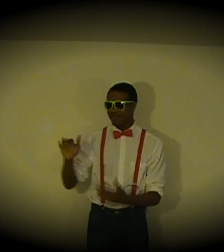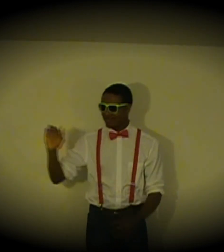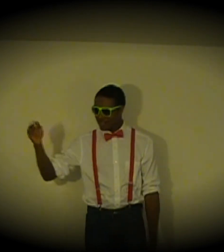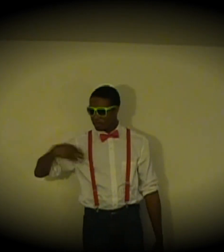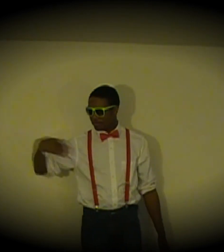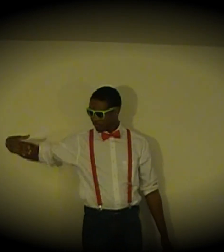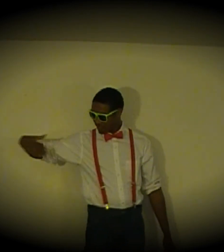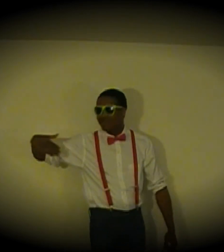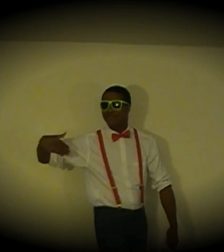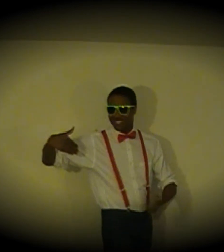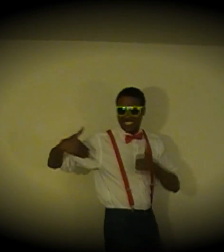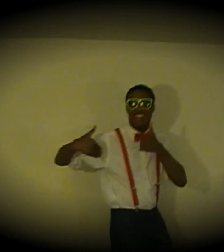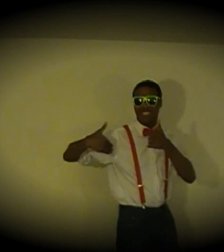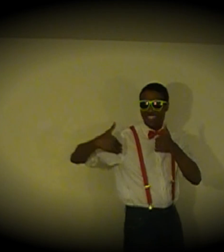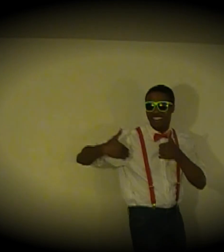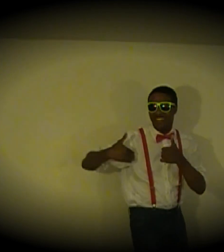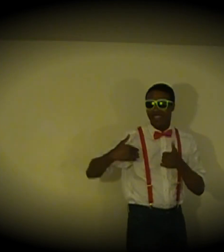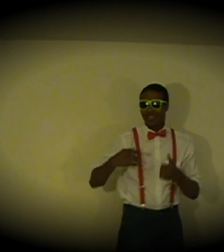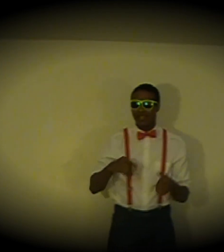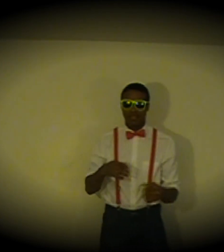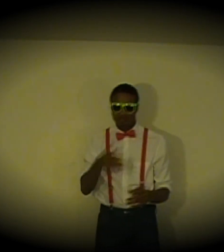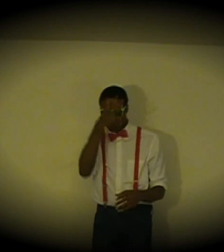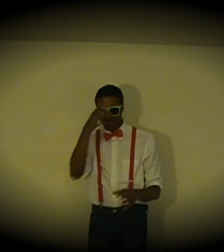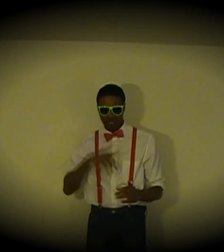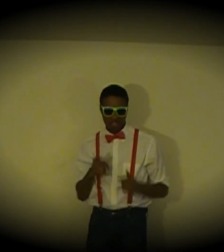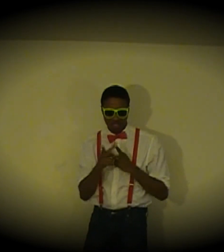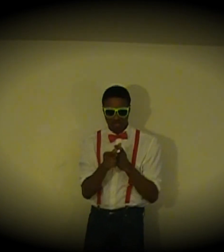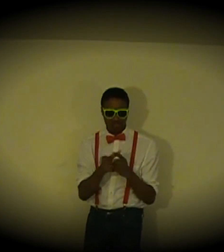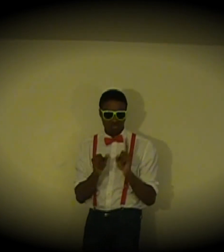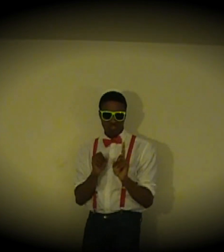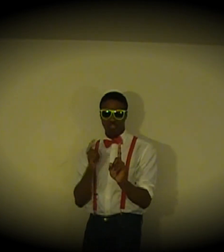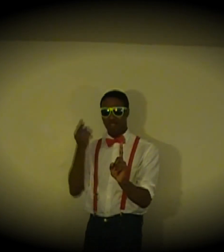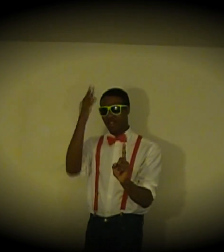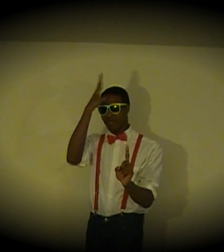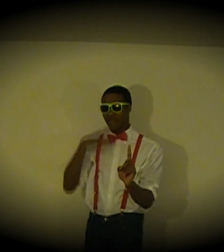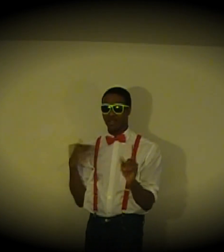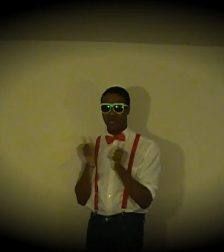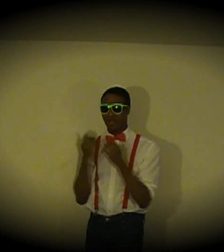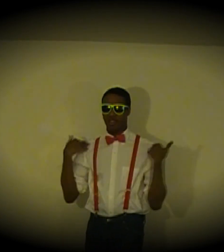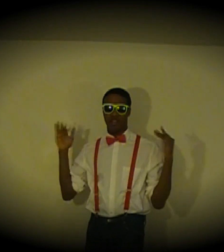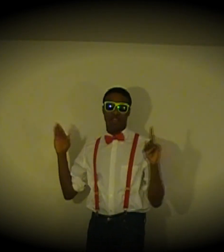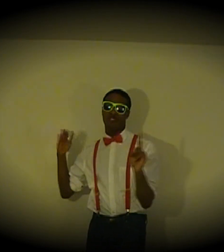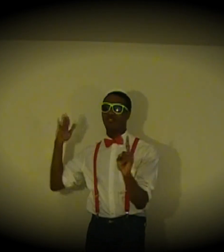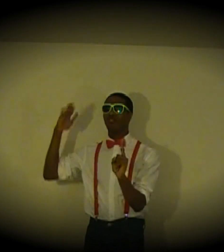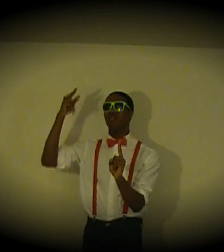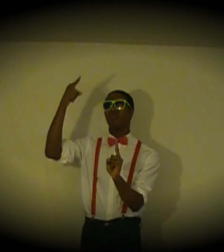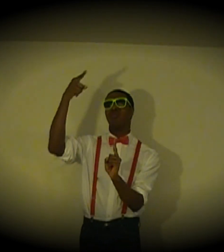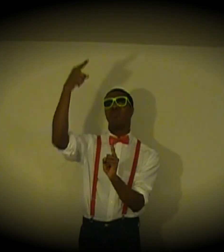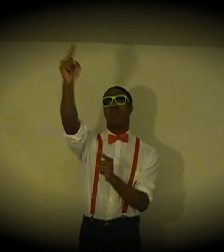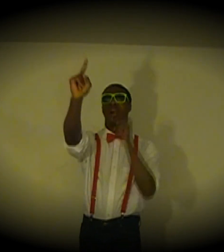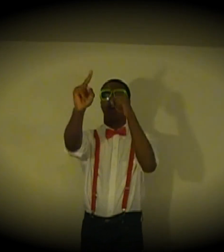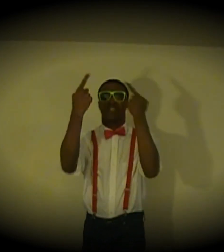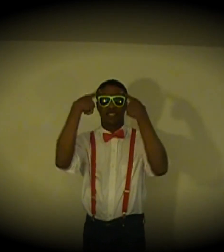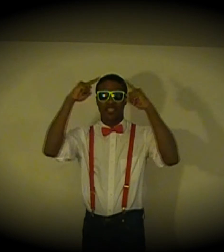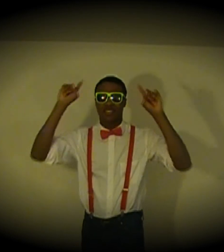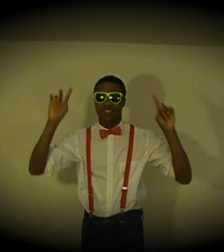레이디 오빤 오빤 오빤 뛰는 놈 그 위에 나는 놈